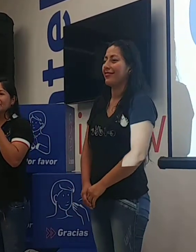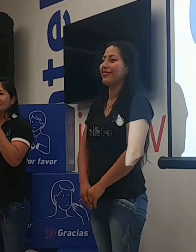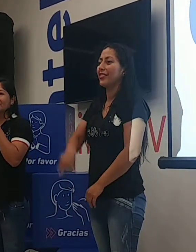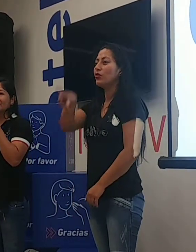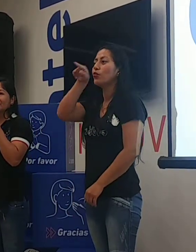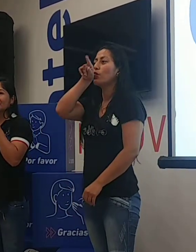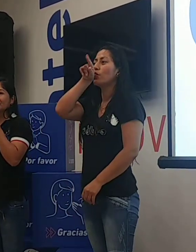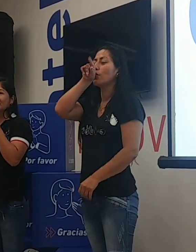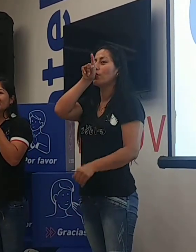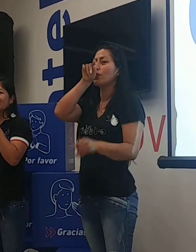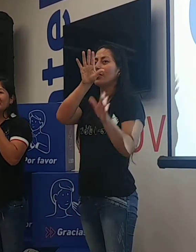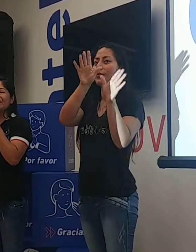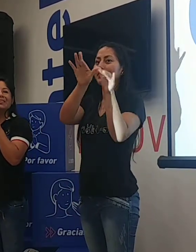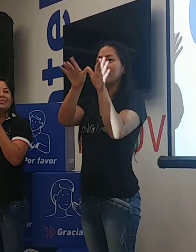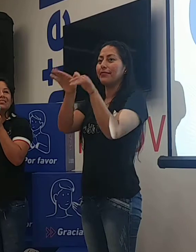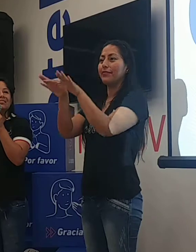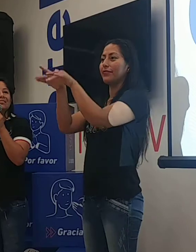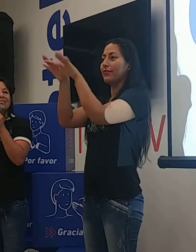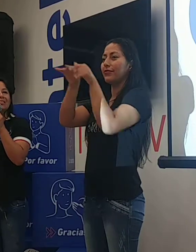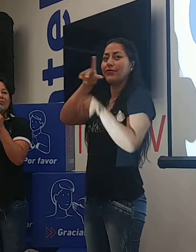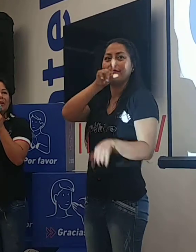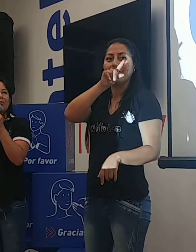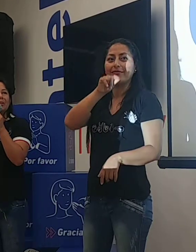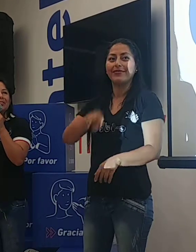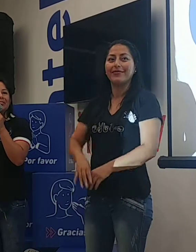Muy bien Paloma